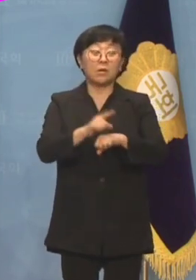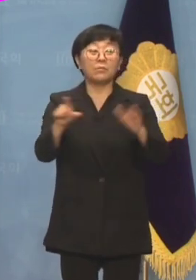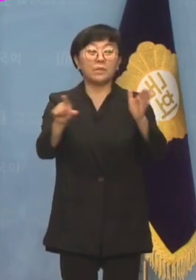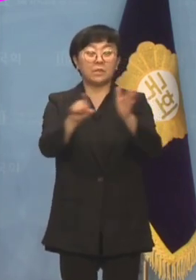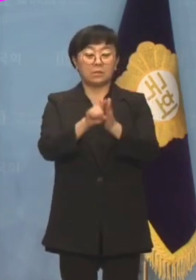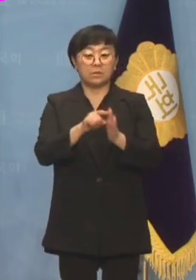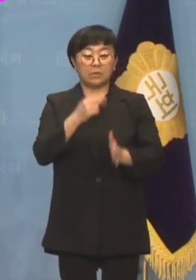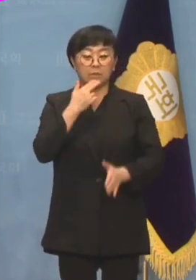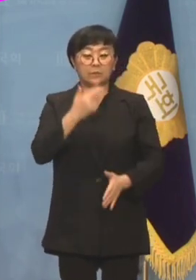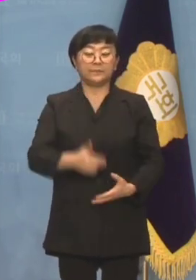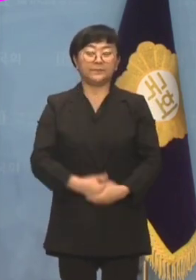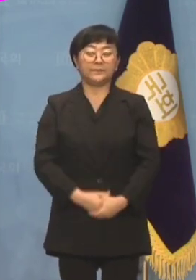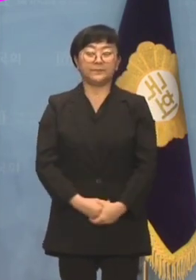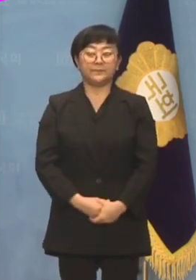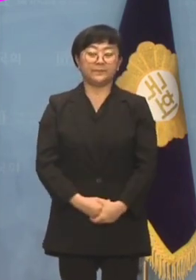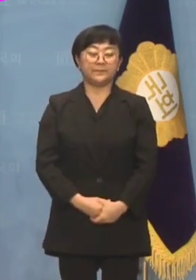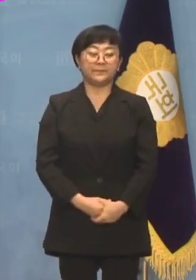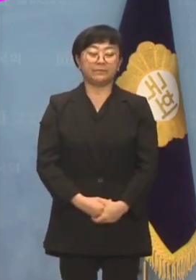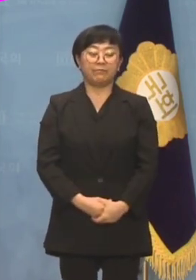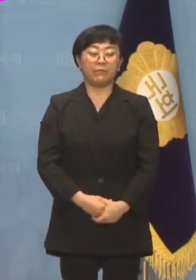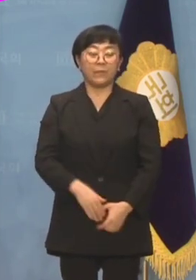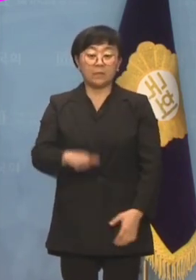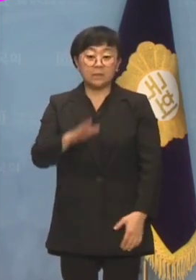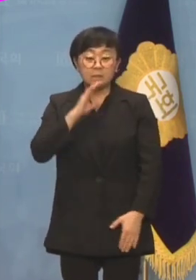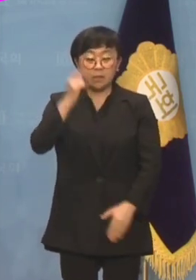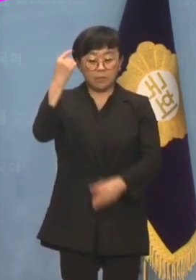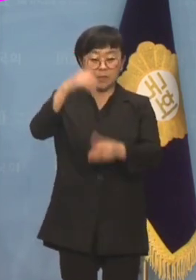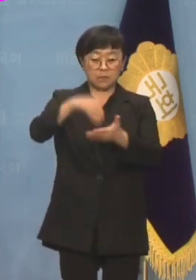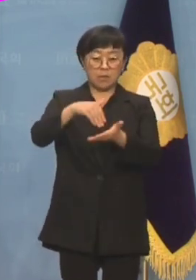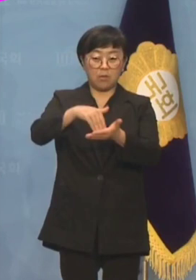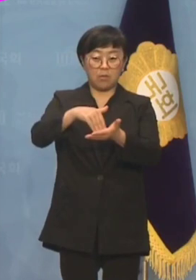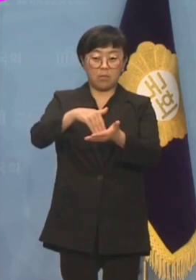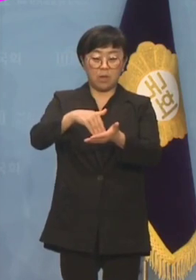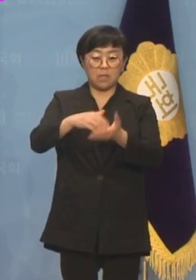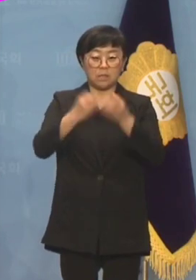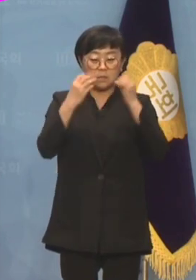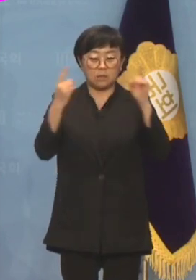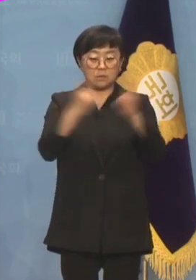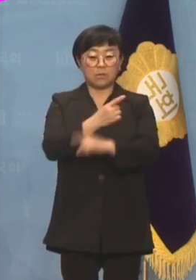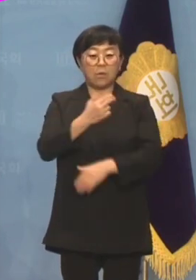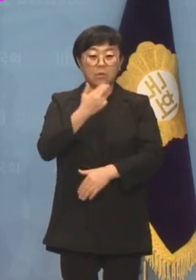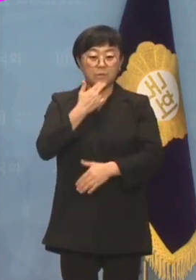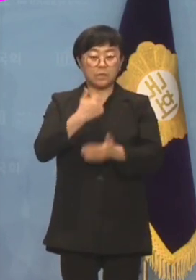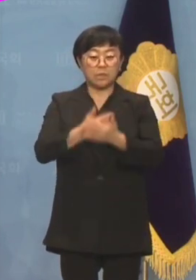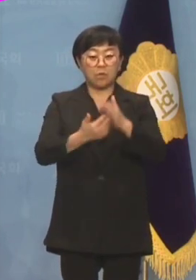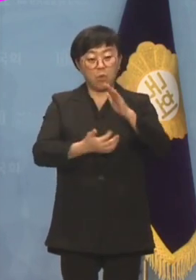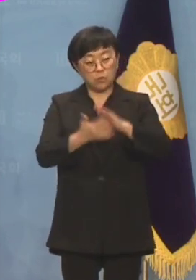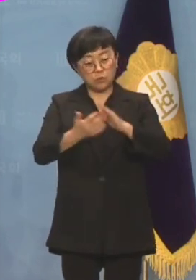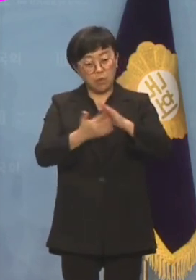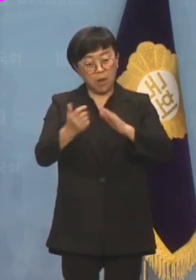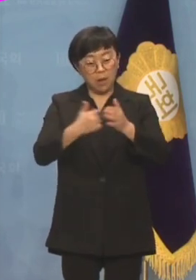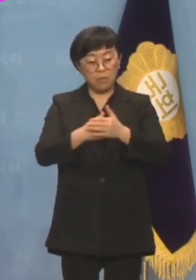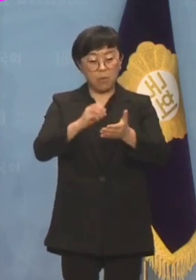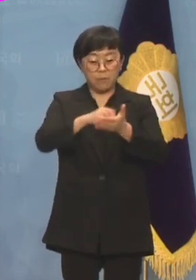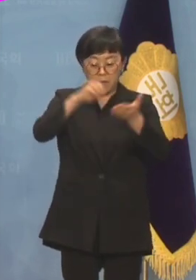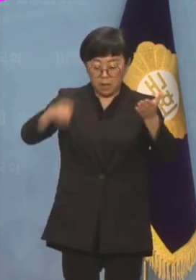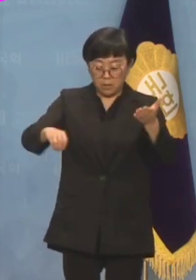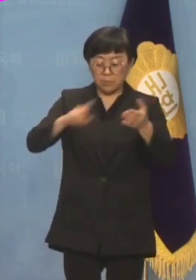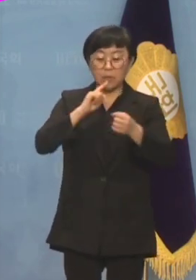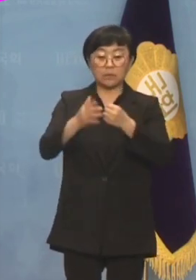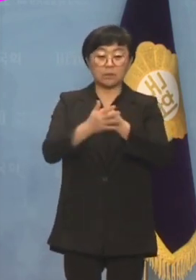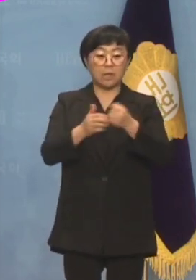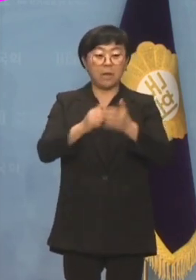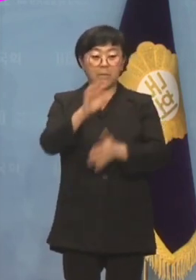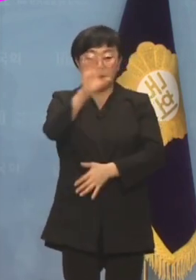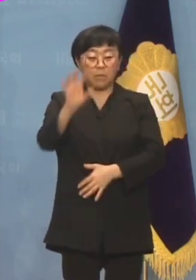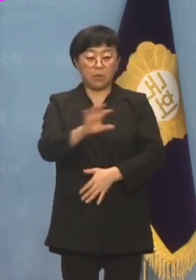믿어줄 리 없습니다. 진정한 반성과 세신 의지 없이 꼼수와 꼬리 자르기만 반복하여